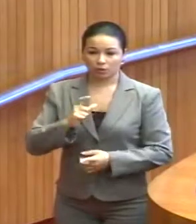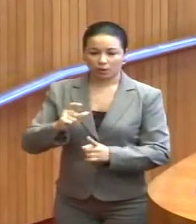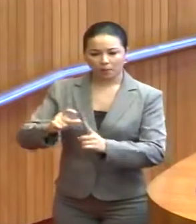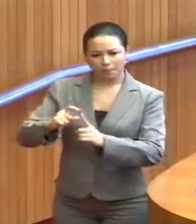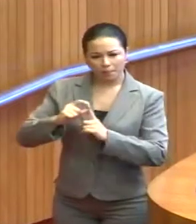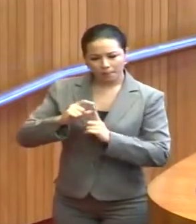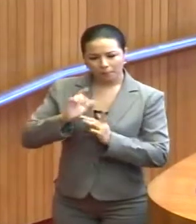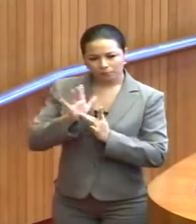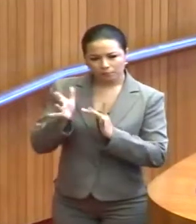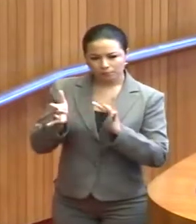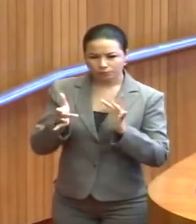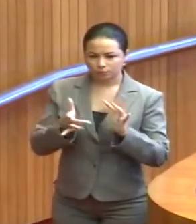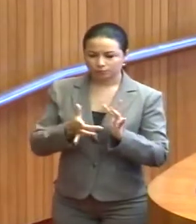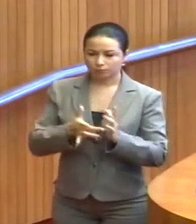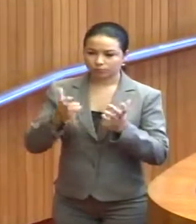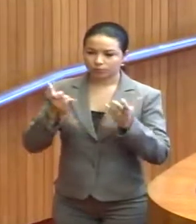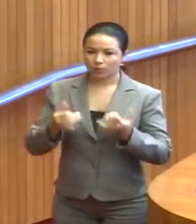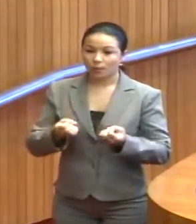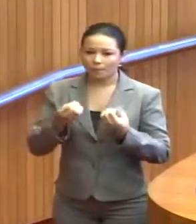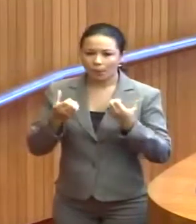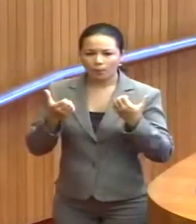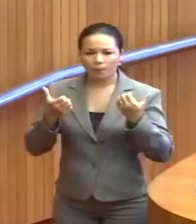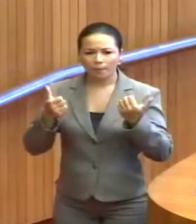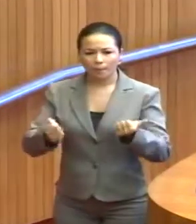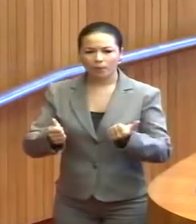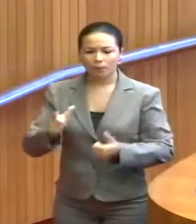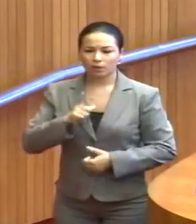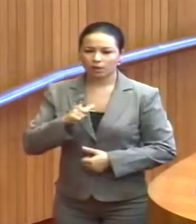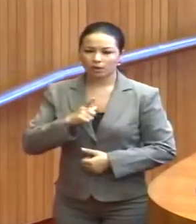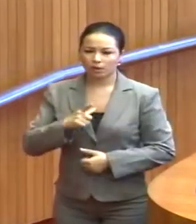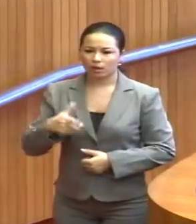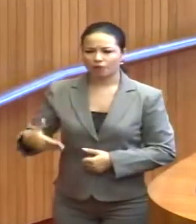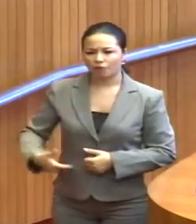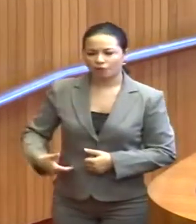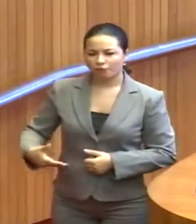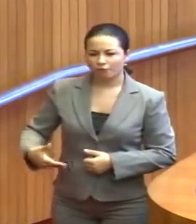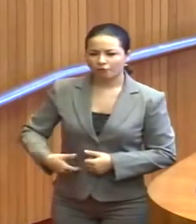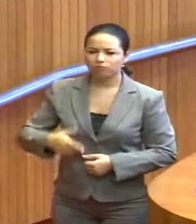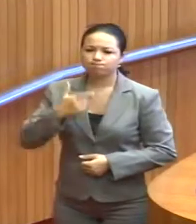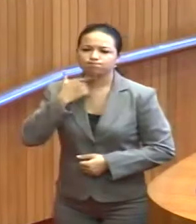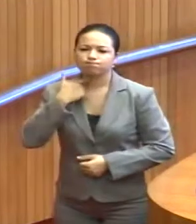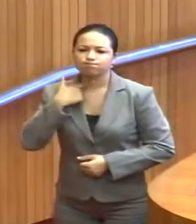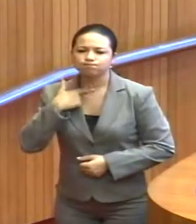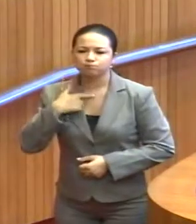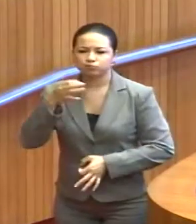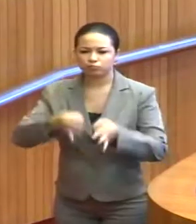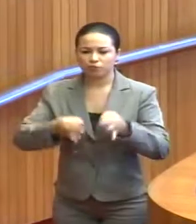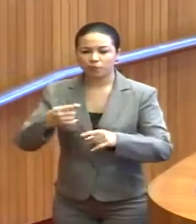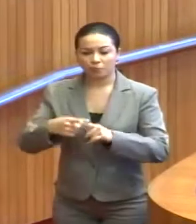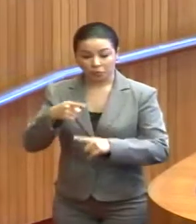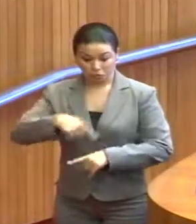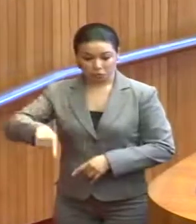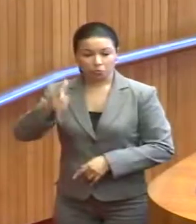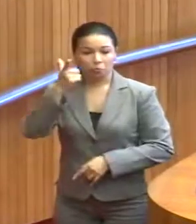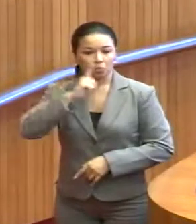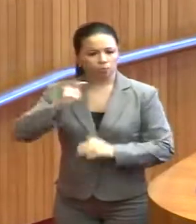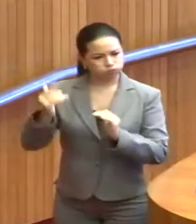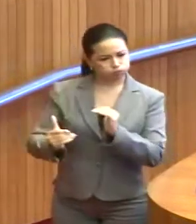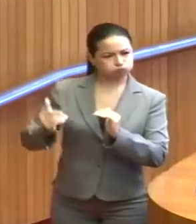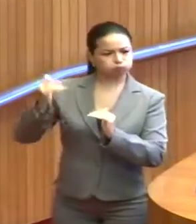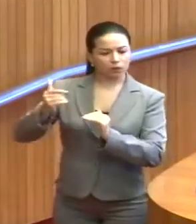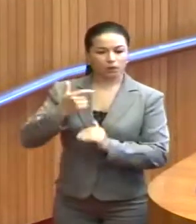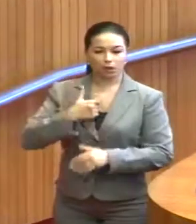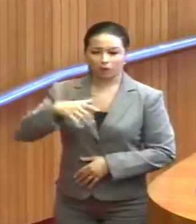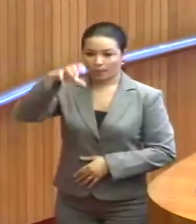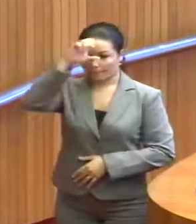Cristo, que dizia o seguinte, bem-aventurado aqueles que têm fome e sede de justiça, porque eles serão fartos. Eu aprendi a